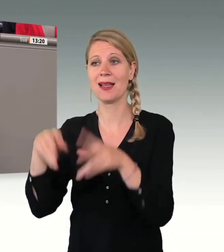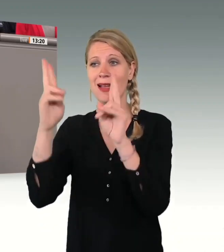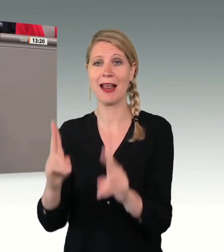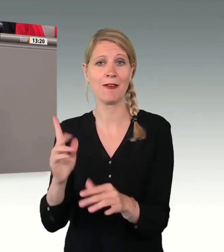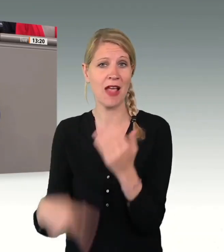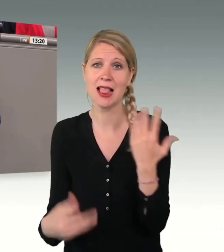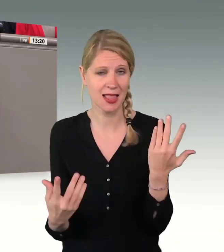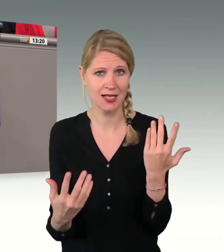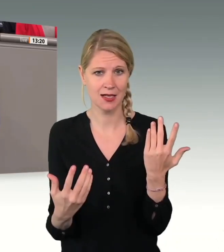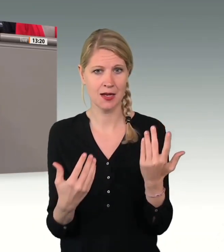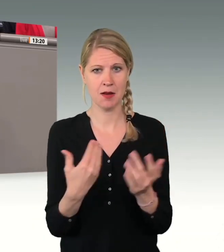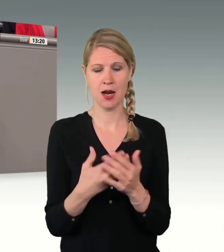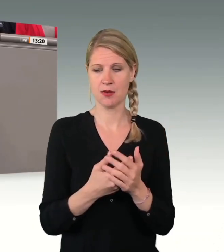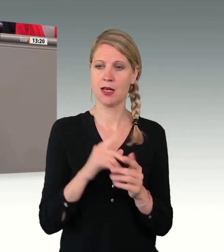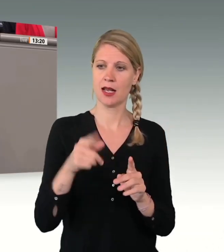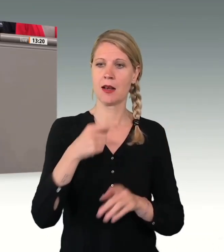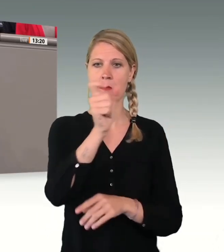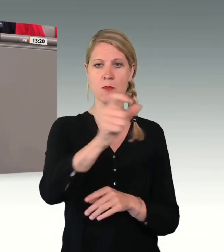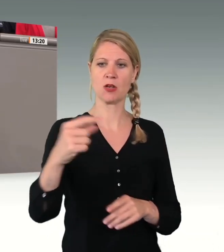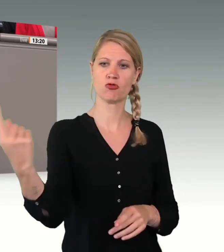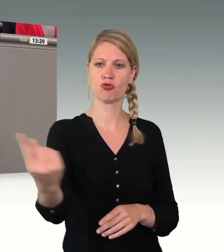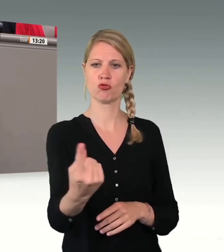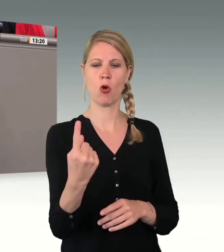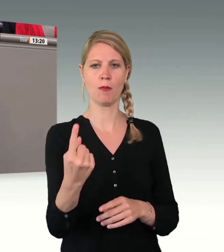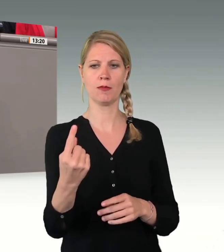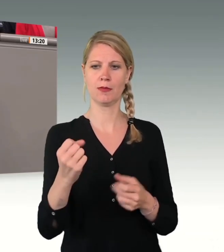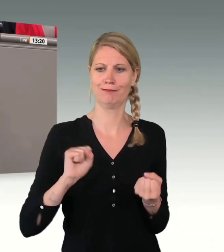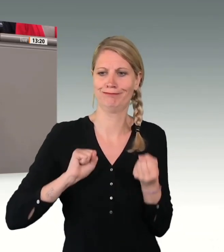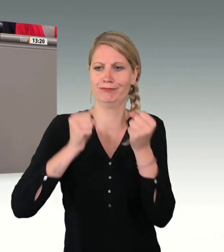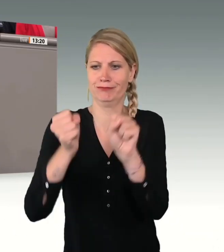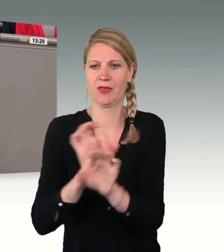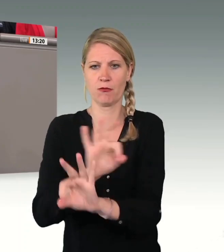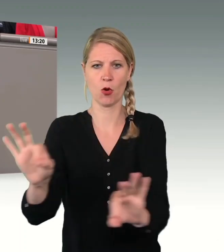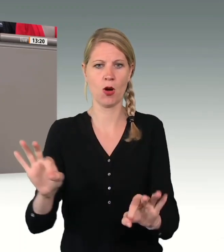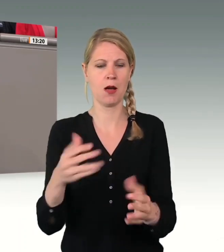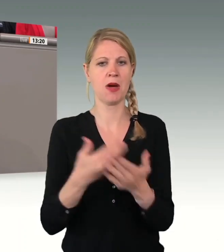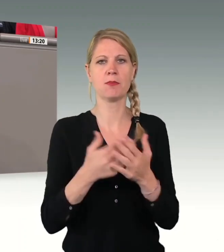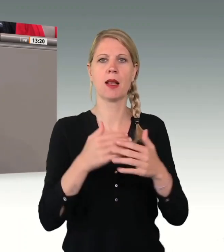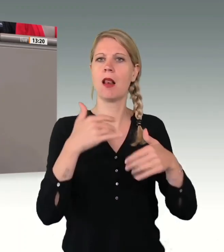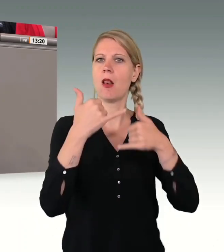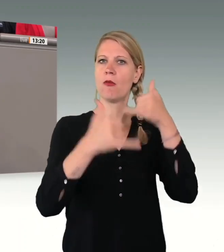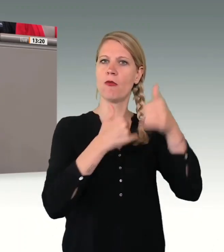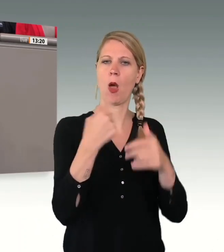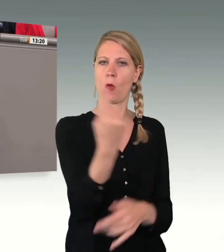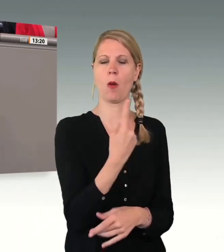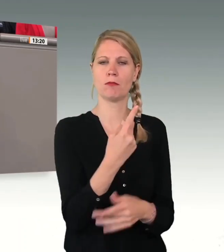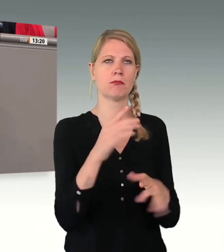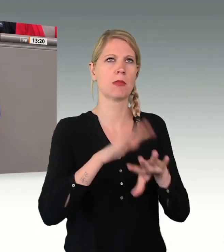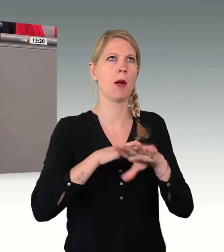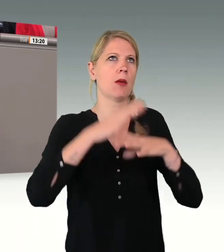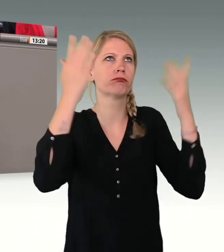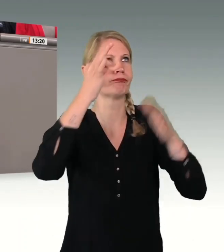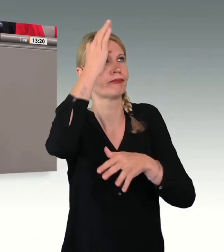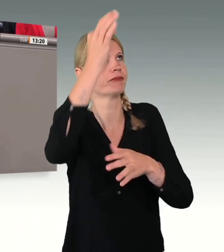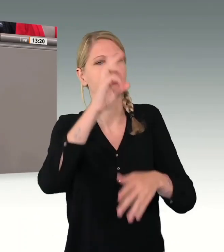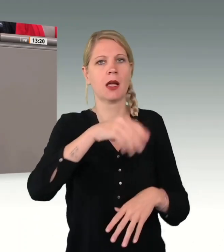Menschen vorbei, die sich einsetzen. Kommt eine Frau in mein Büro, nennen wir sie Marike, also eine Frau, die über